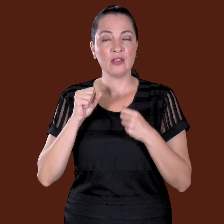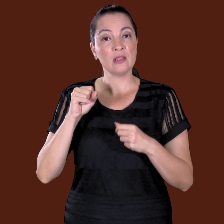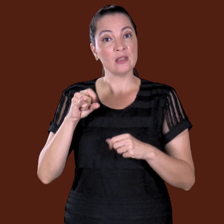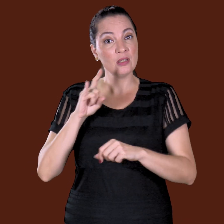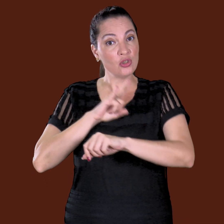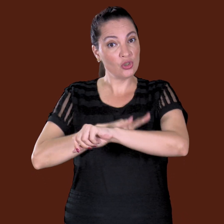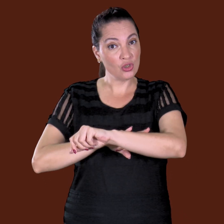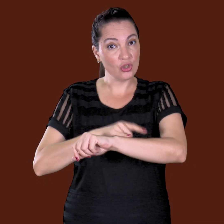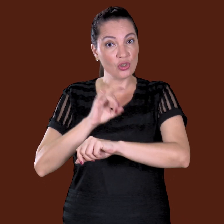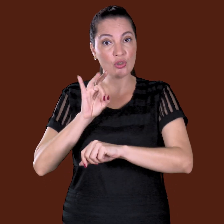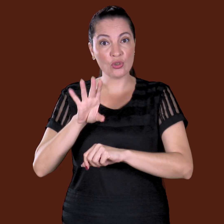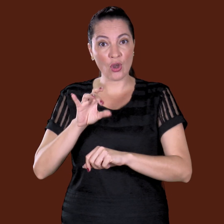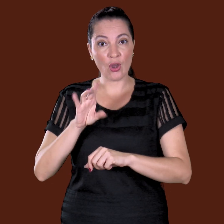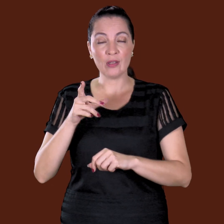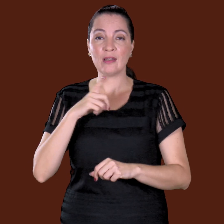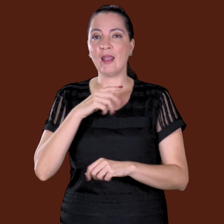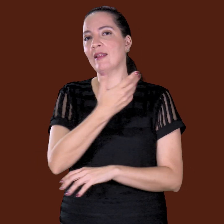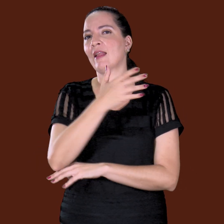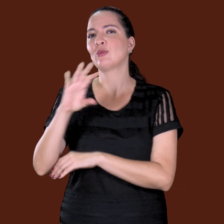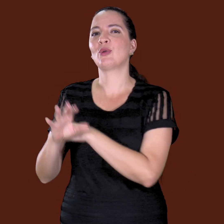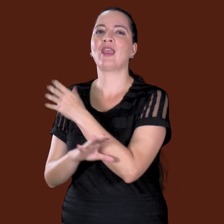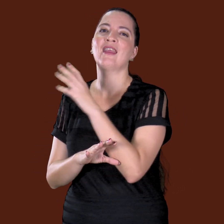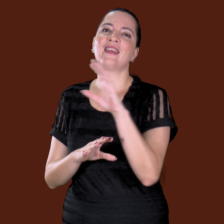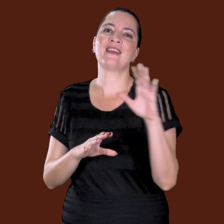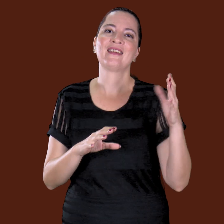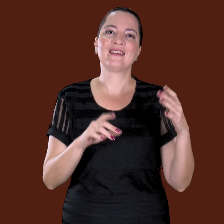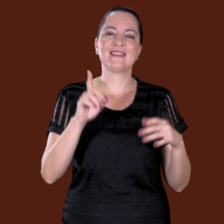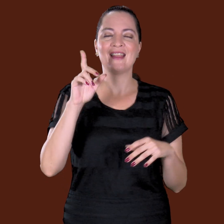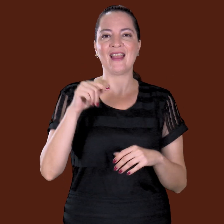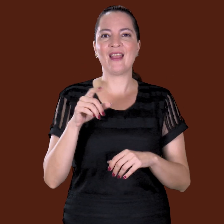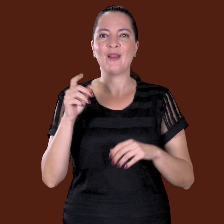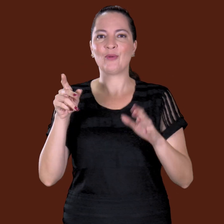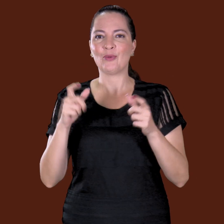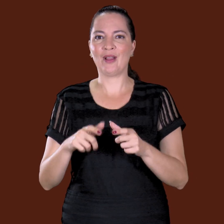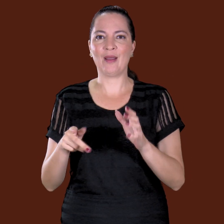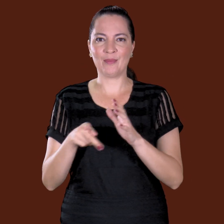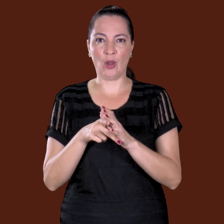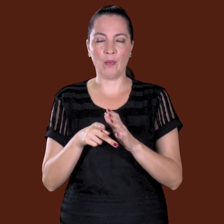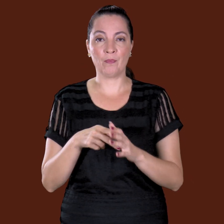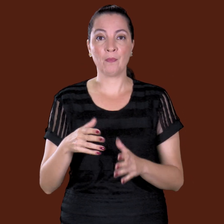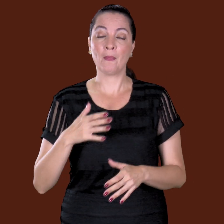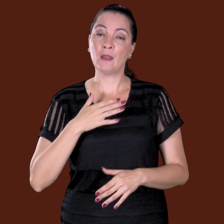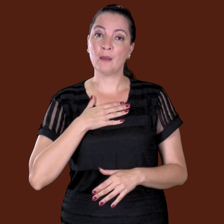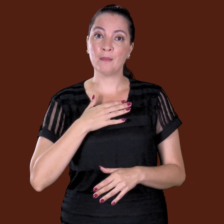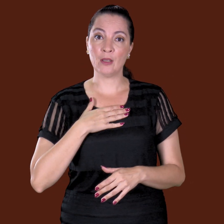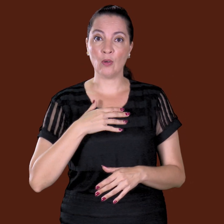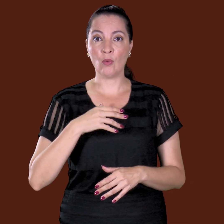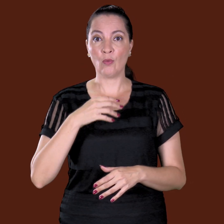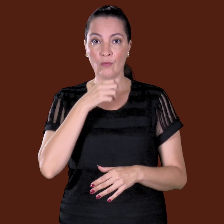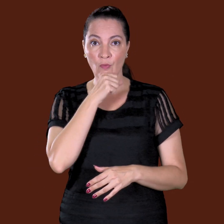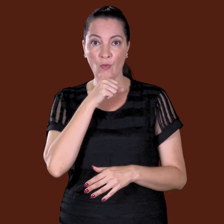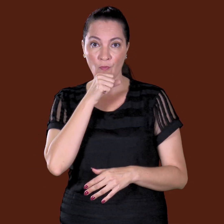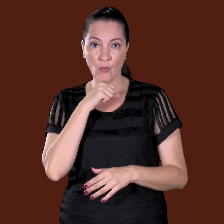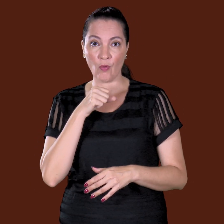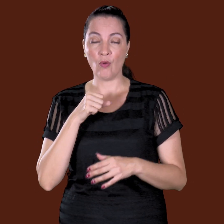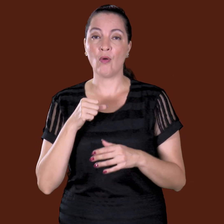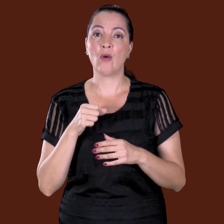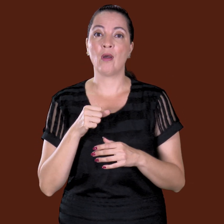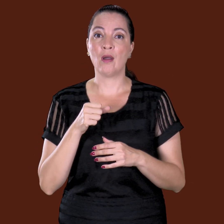banheiro, né? E aí o meu avô acordava de madrugada, de vez em quando, e tinha, tipo,